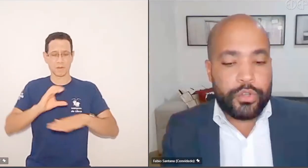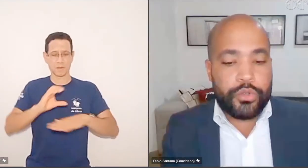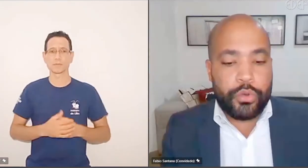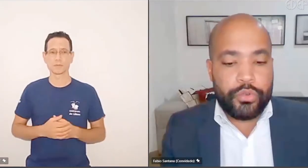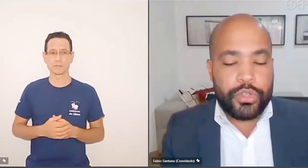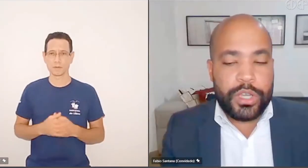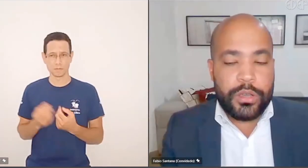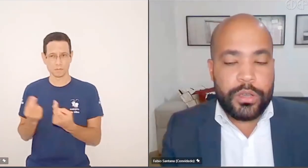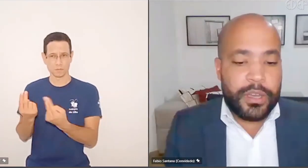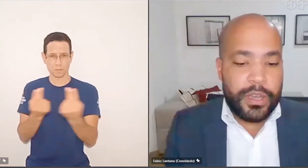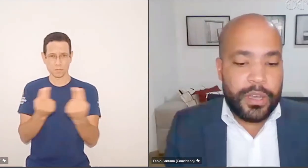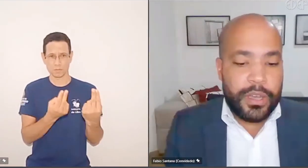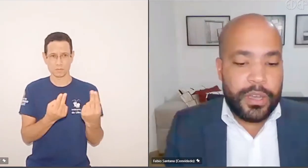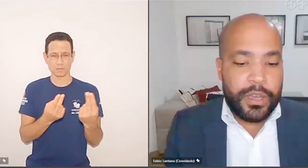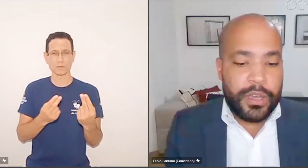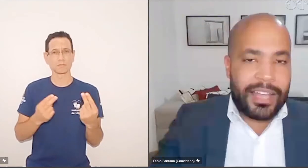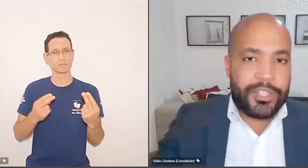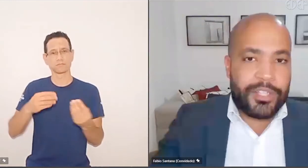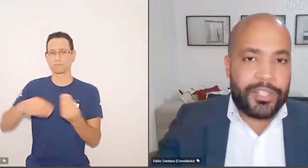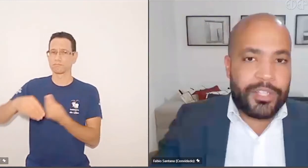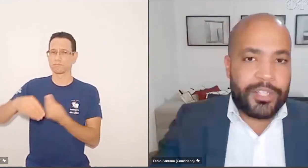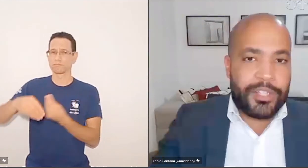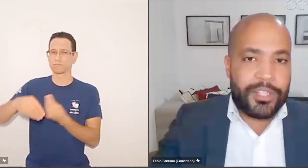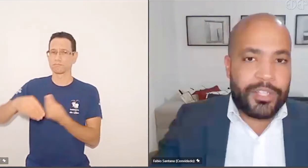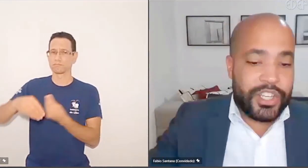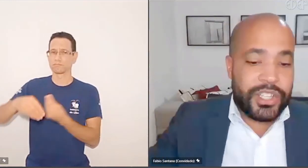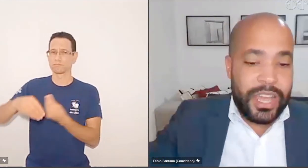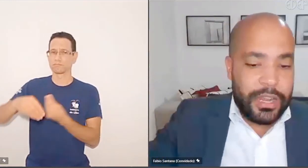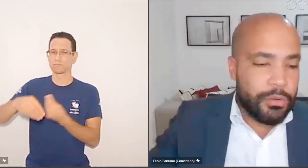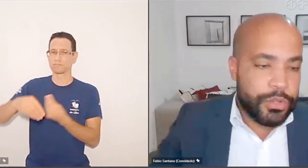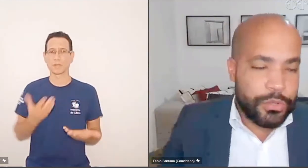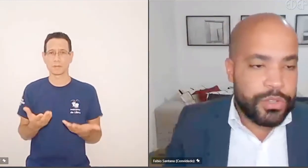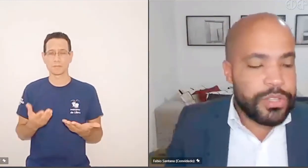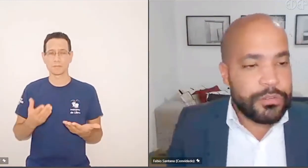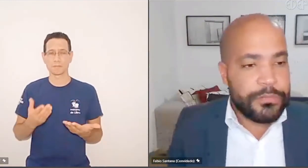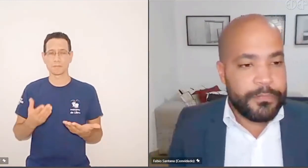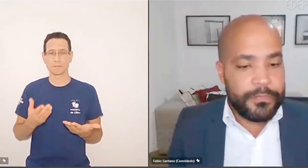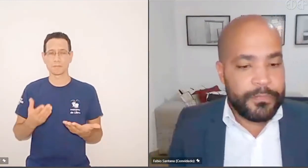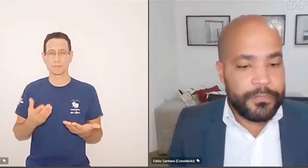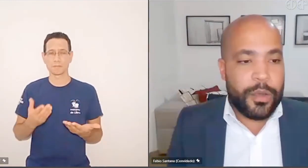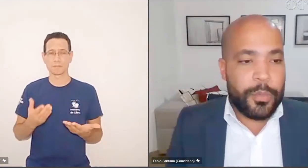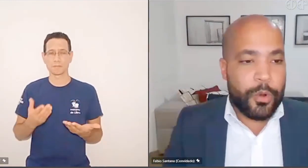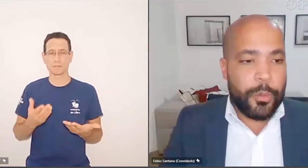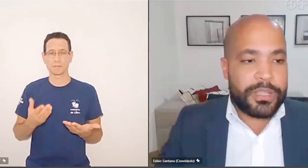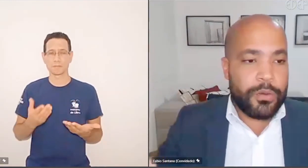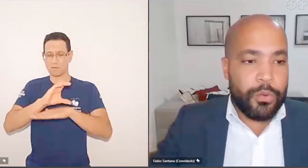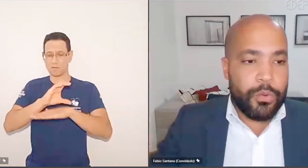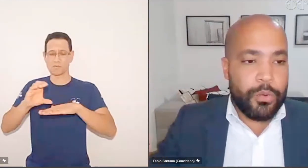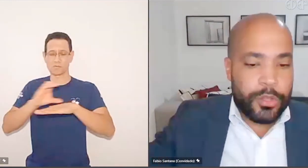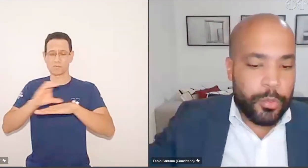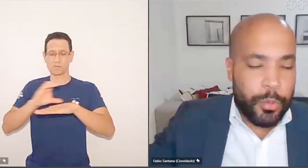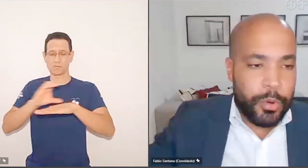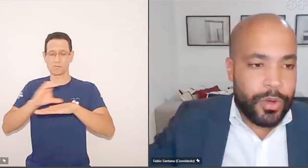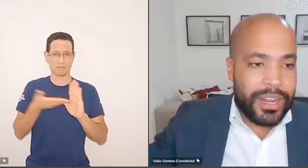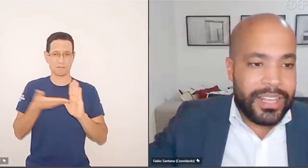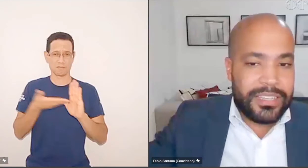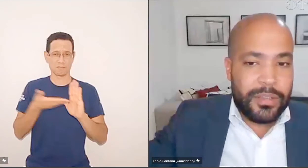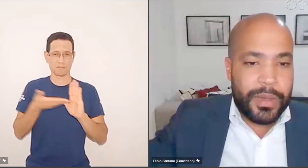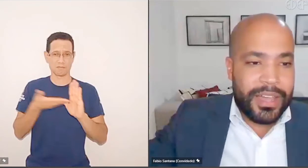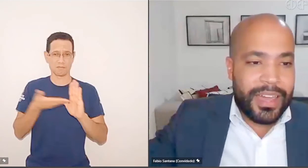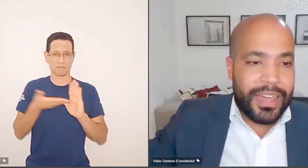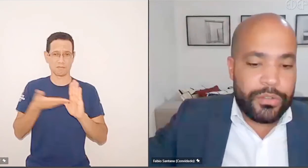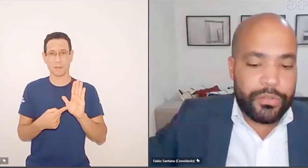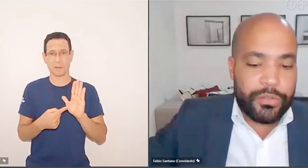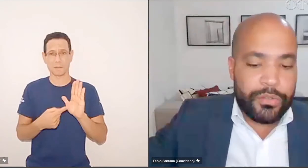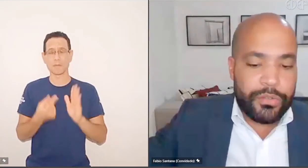então, se é igual para todos, todos têm que conviver, né? A administração orçamentária está na Constituição, né? Então, a preocupação com o orçamento